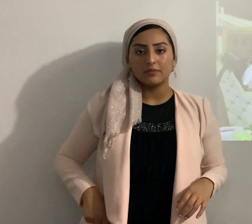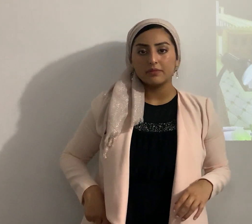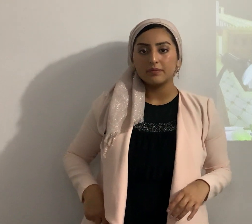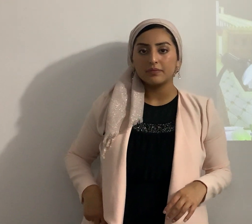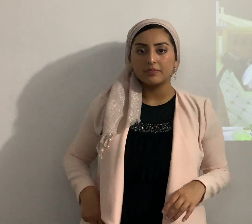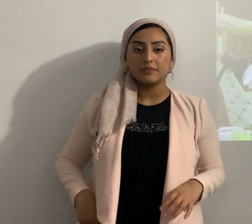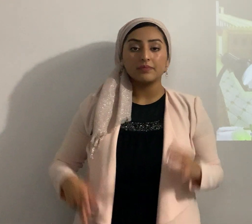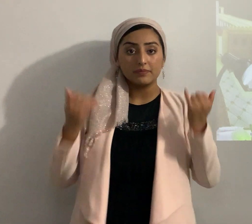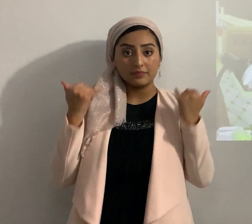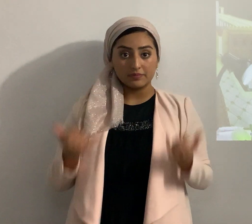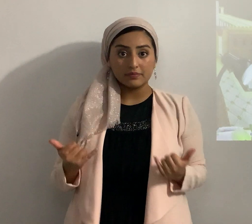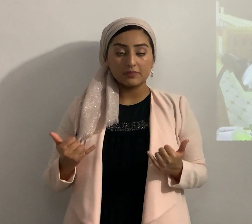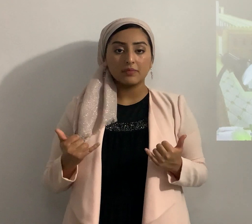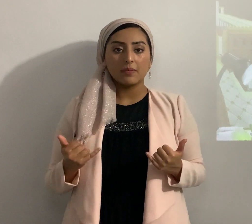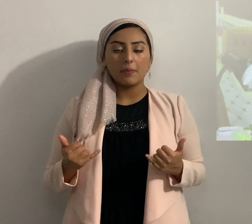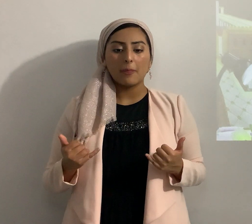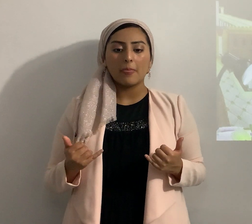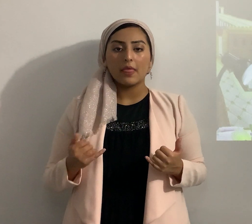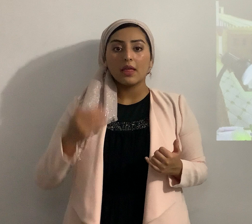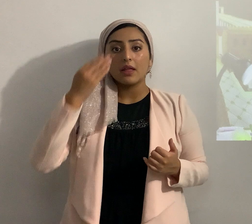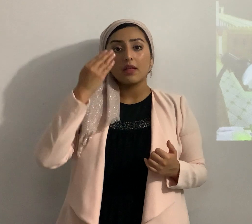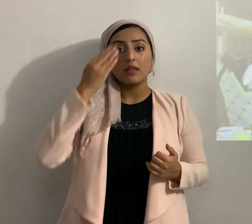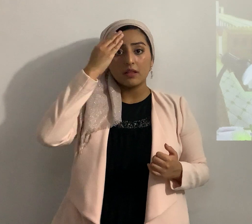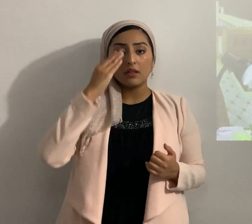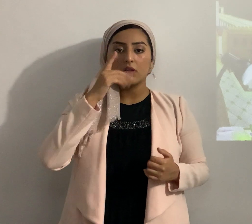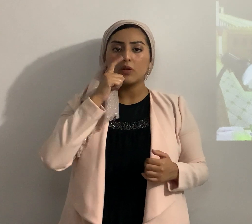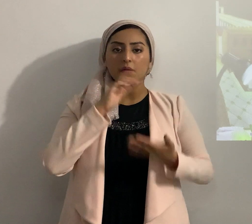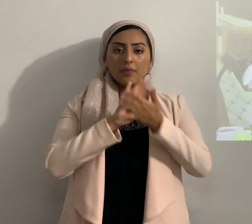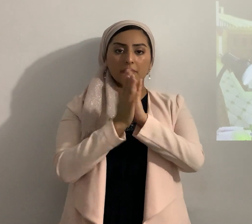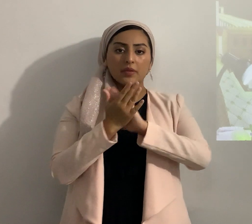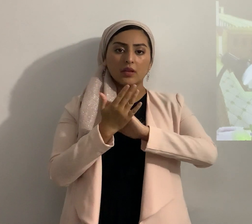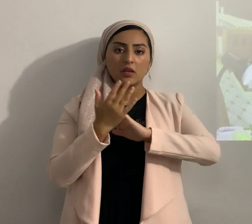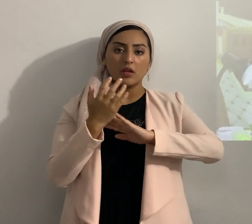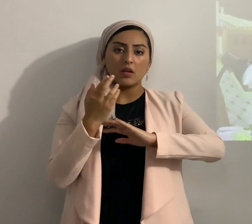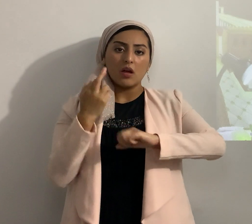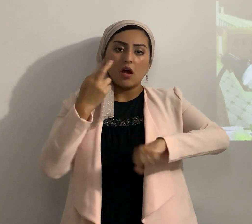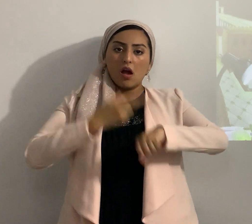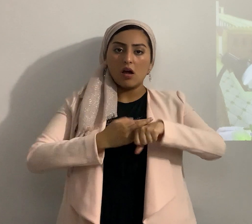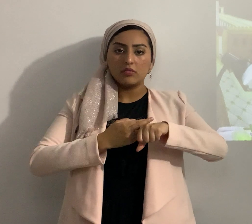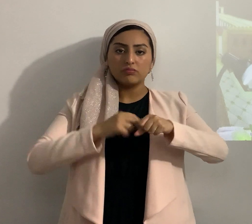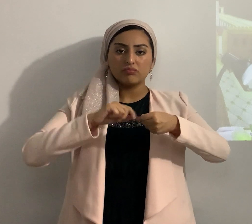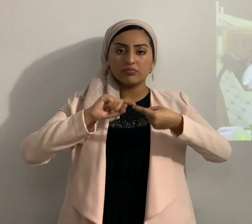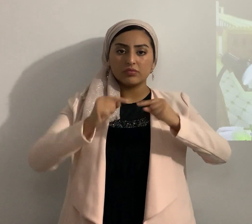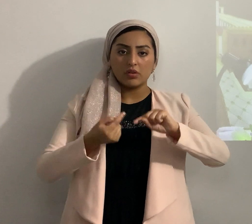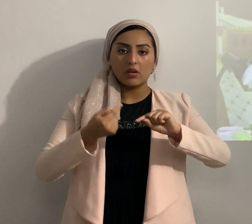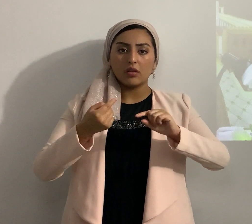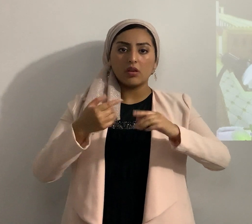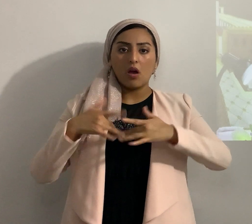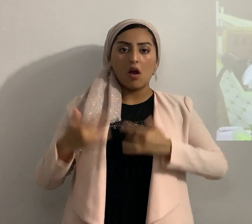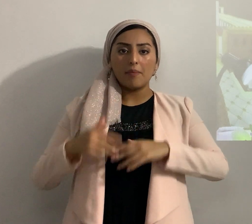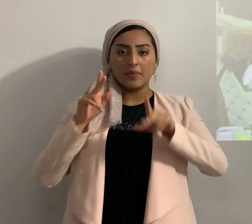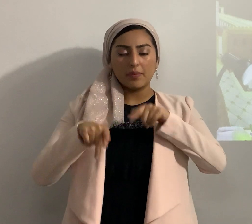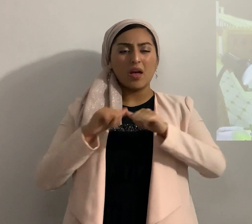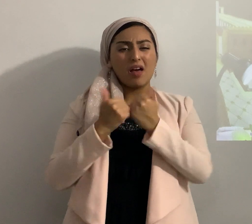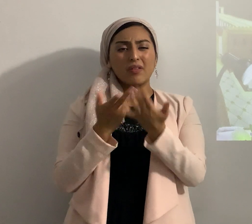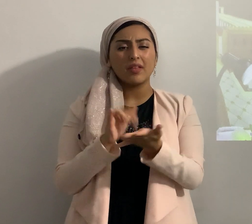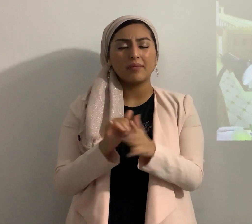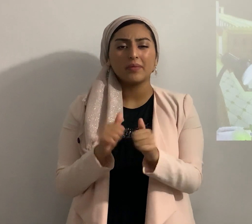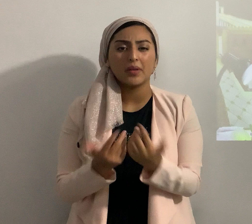ahora el ojín es el que endurece el corazón de las personas y tú vas a decir pero como es eso recuerden